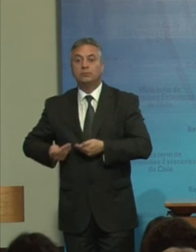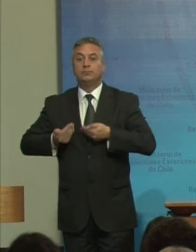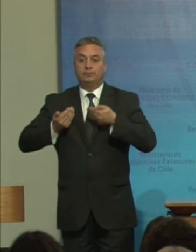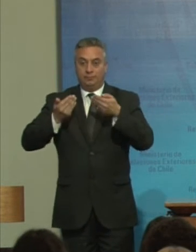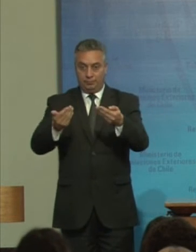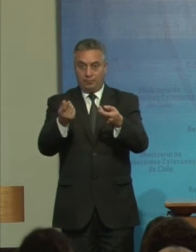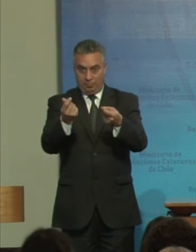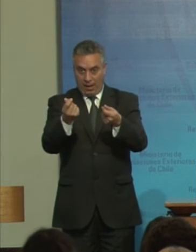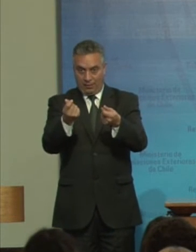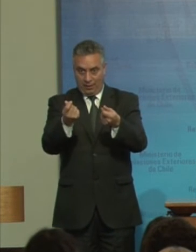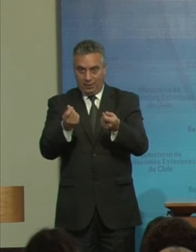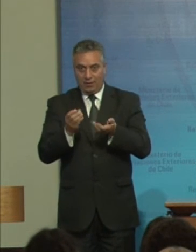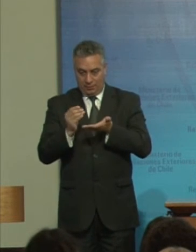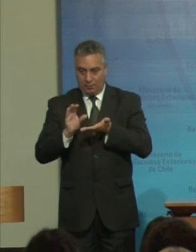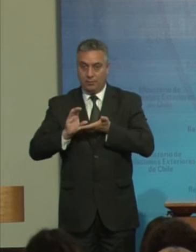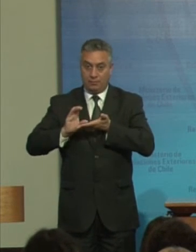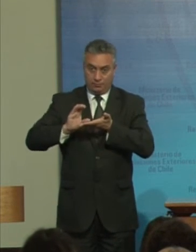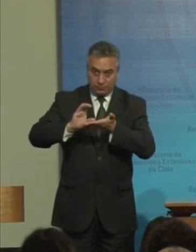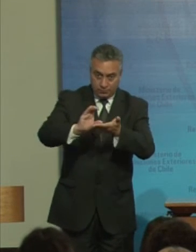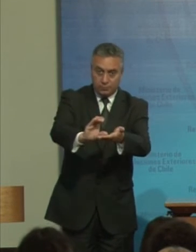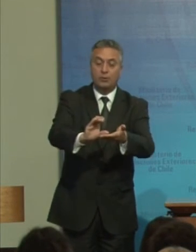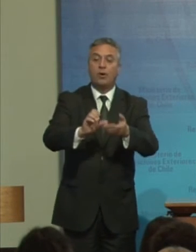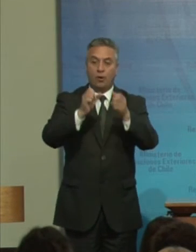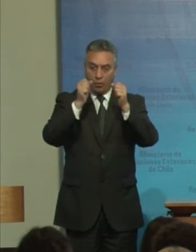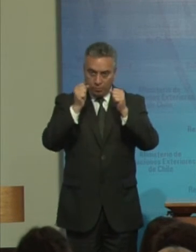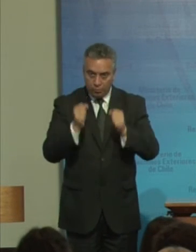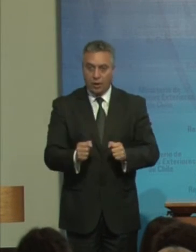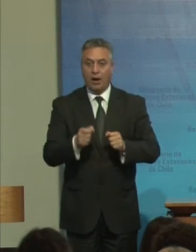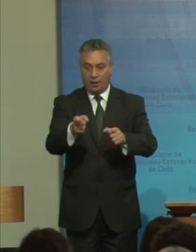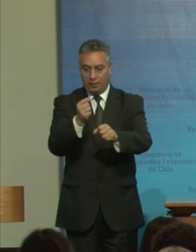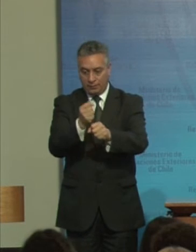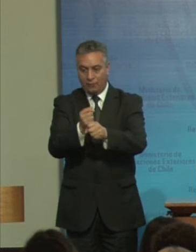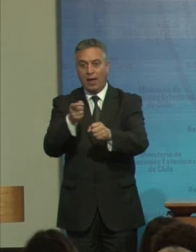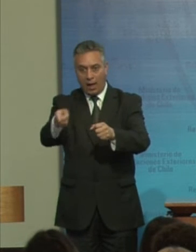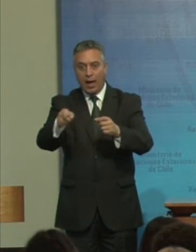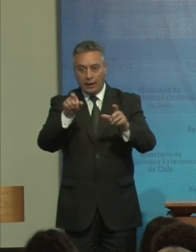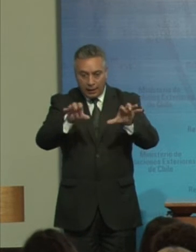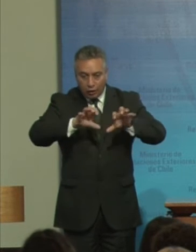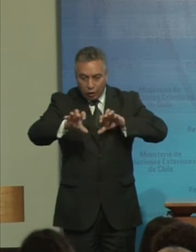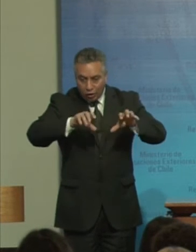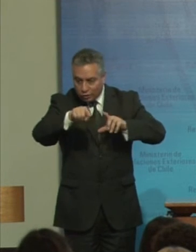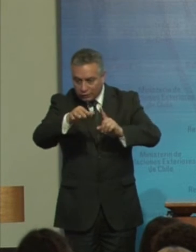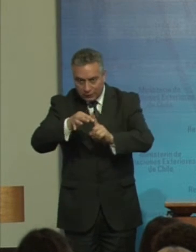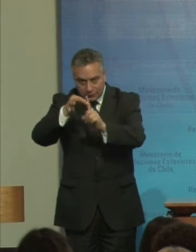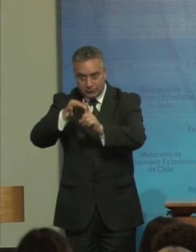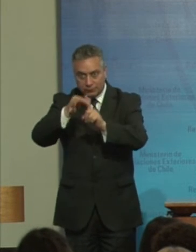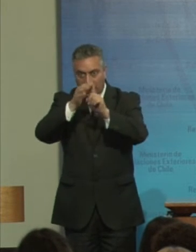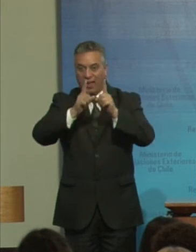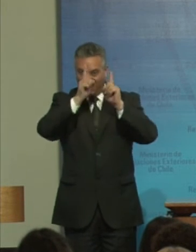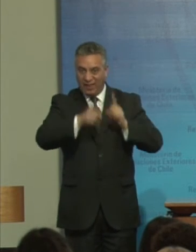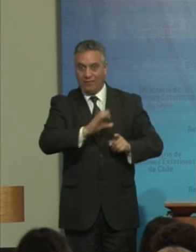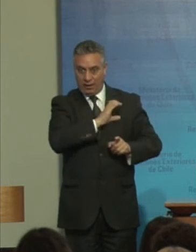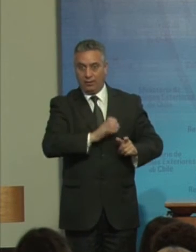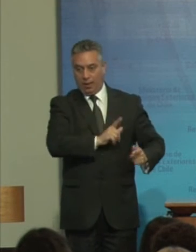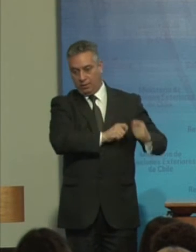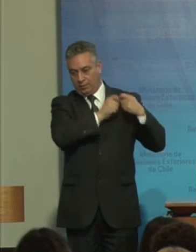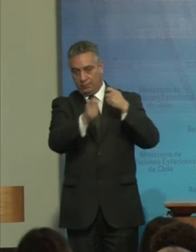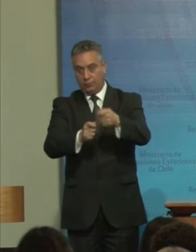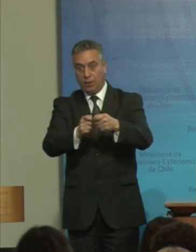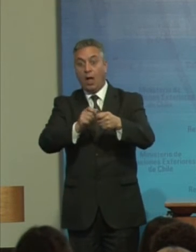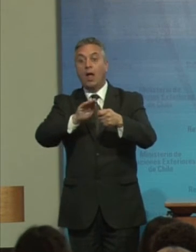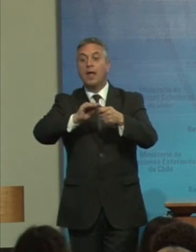recursos Económicos Para implementar Estas medidas Prioritarias Y posteriormente Las demás